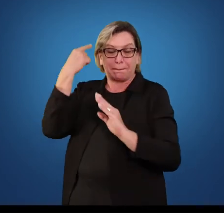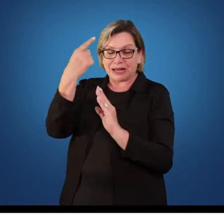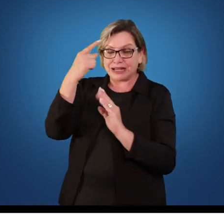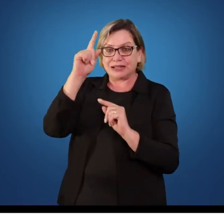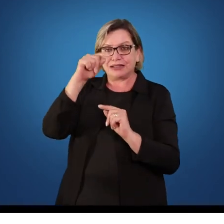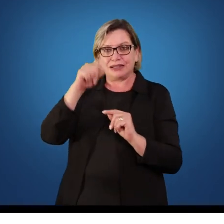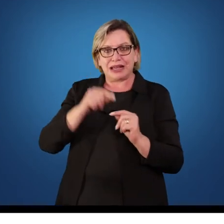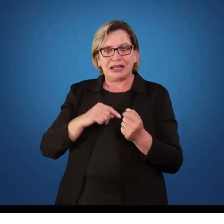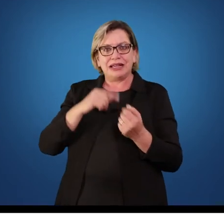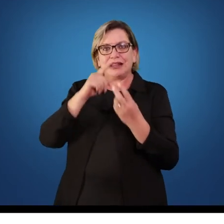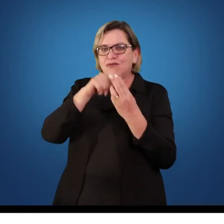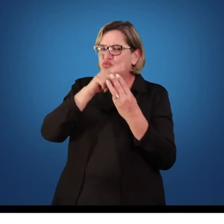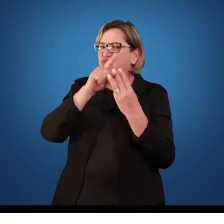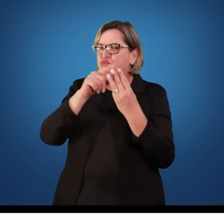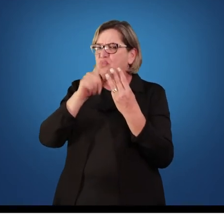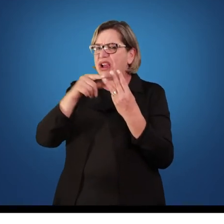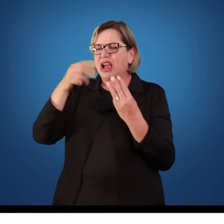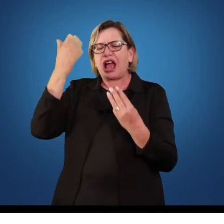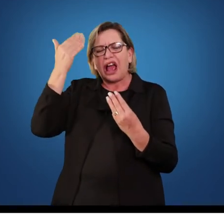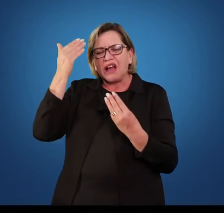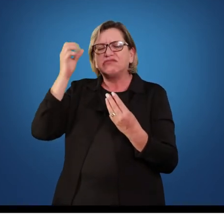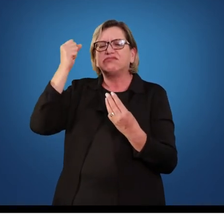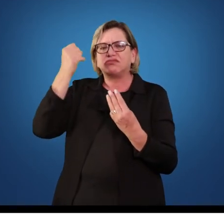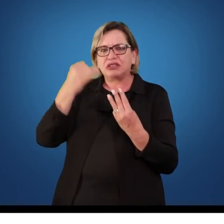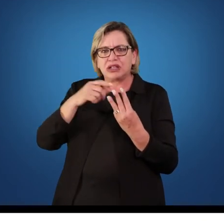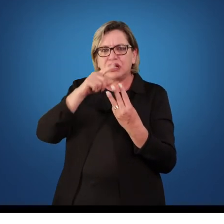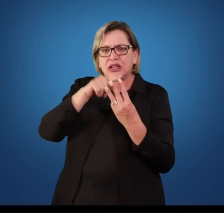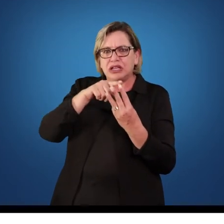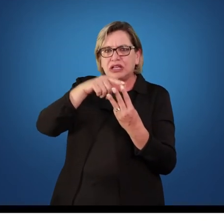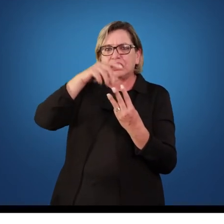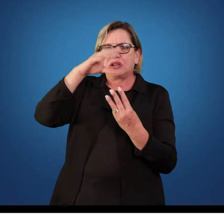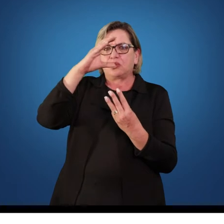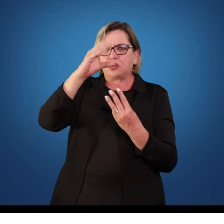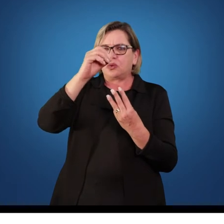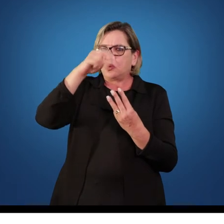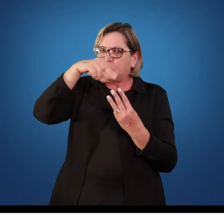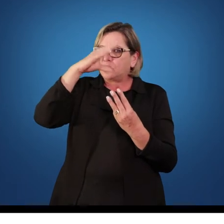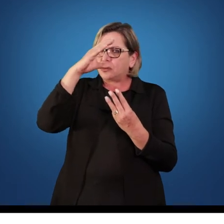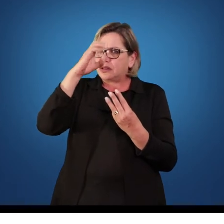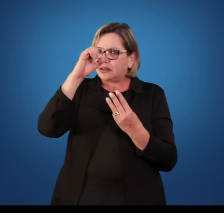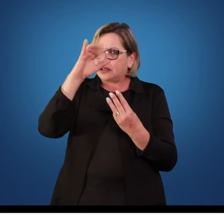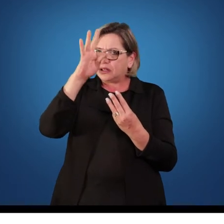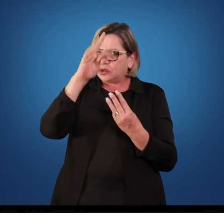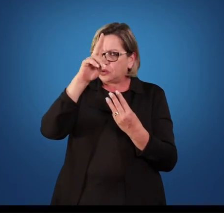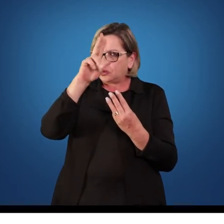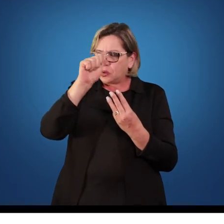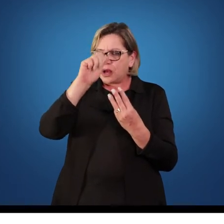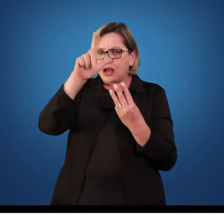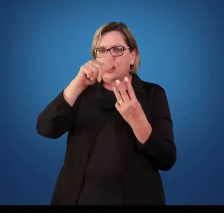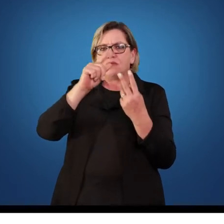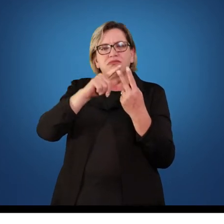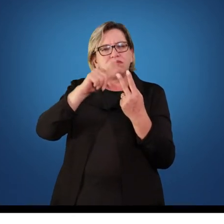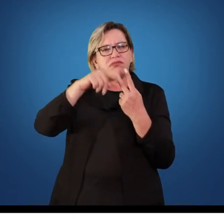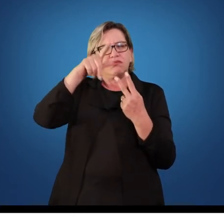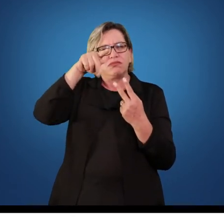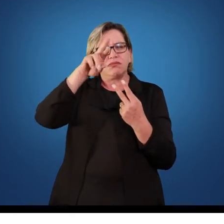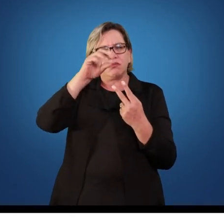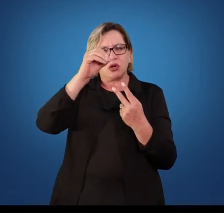procedimental e atitudinal, né, professor? Exatamente. Porque há muito tempo, nós ficamos utilizando a avaliação